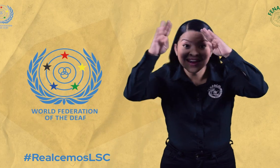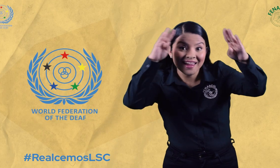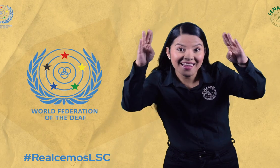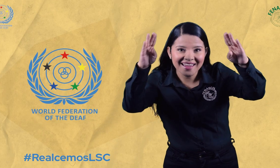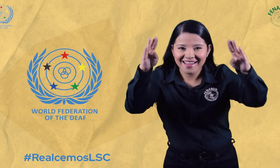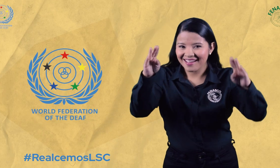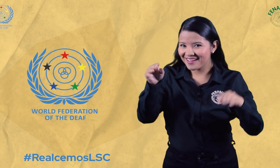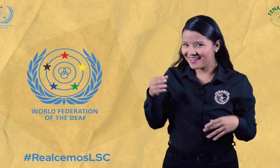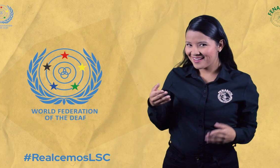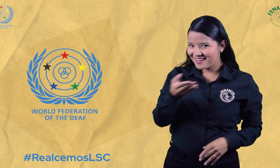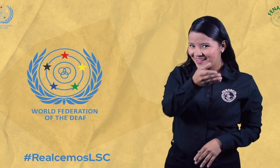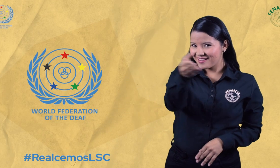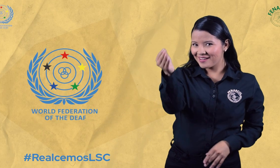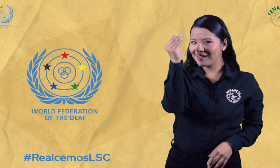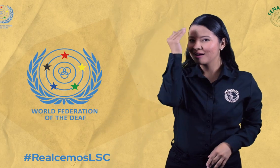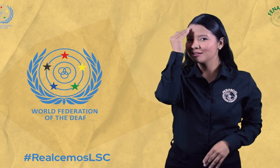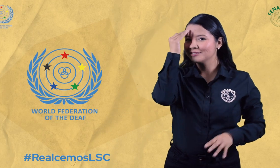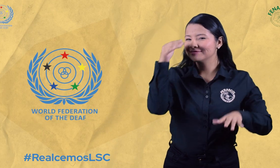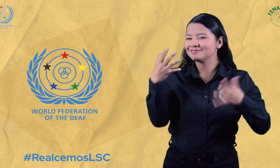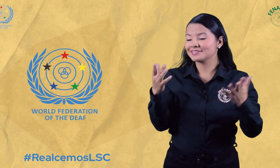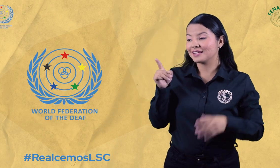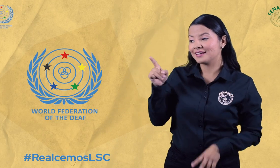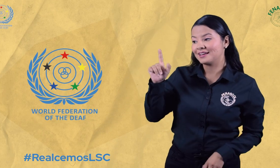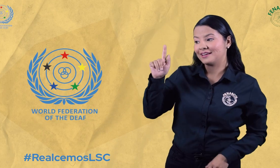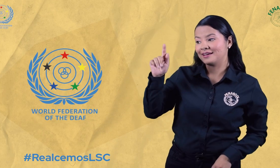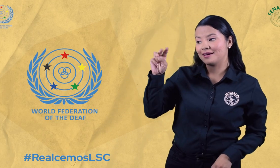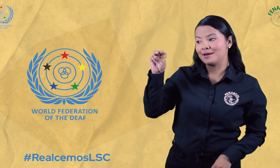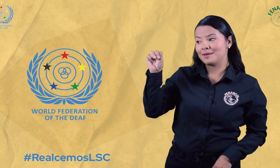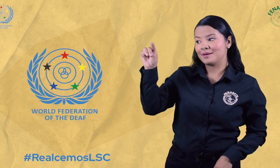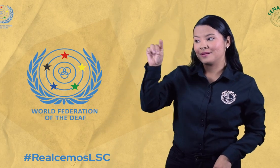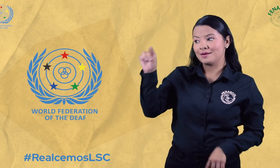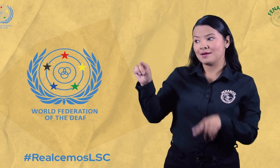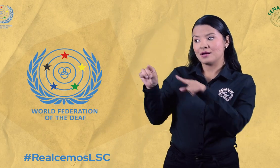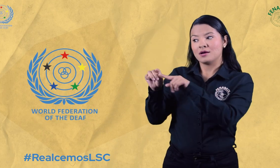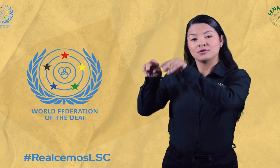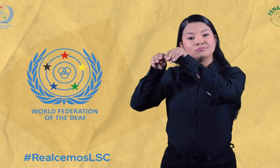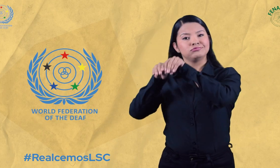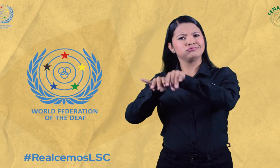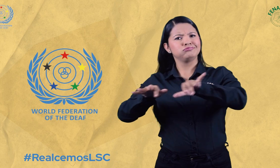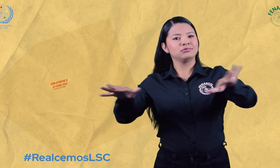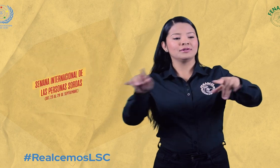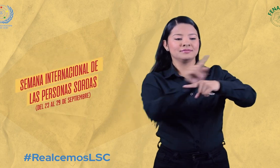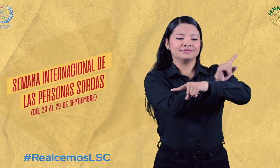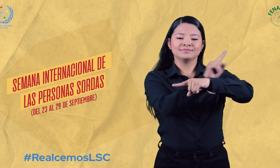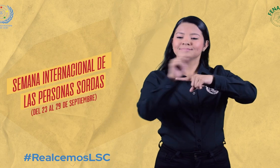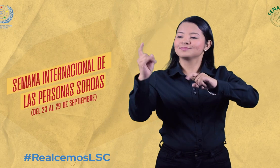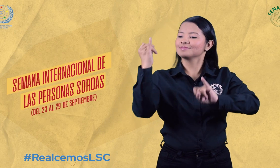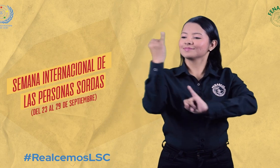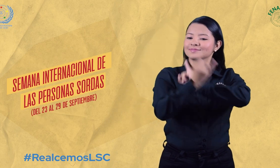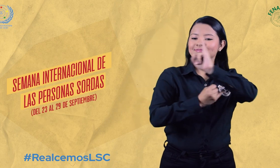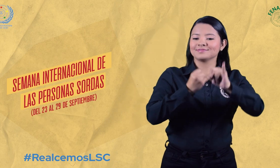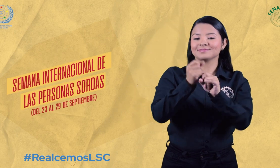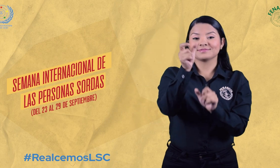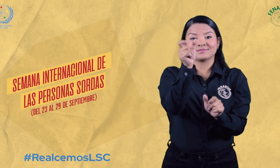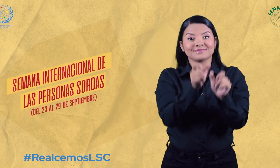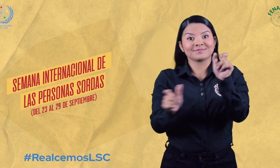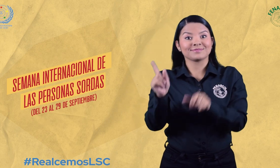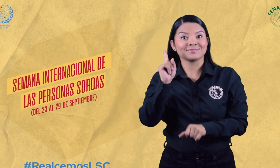Hola, como bien saben, la FMS publicó su propuesta de temas para la Semana Internacional de la